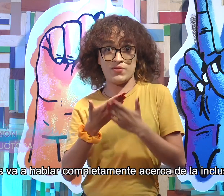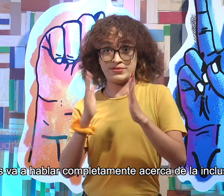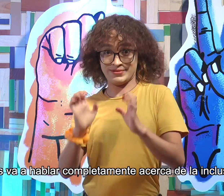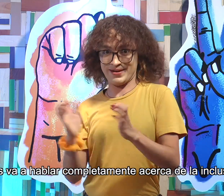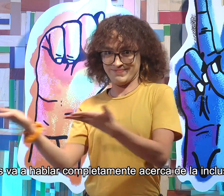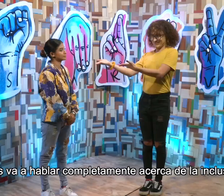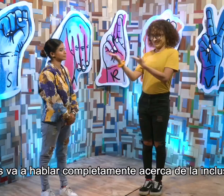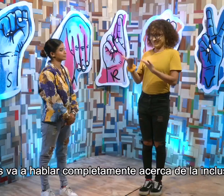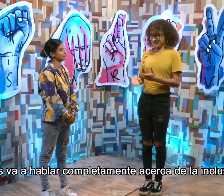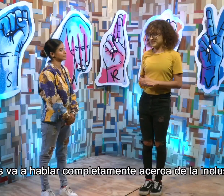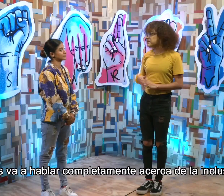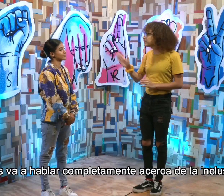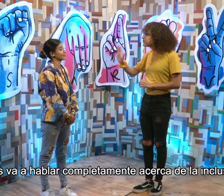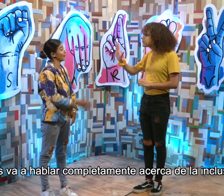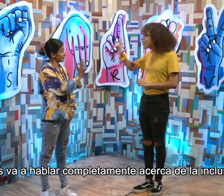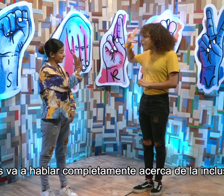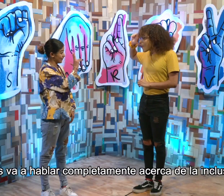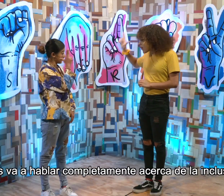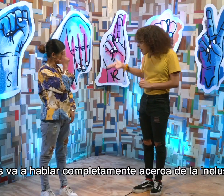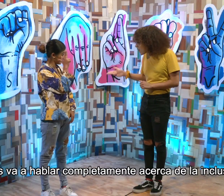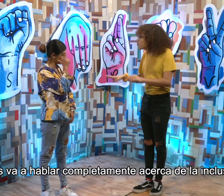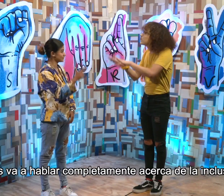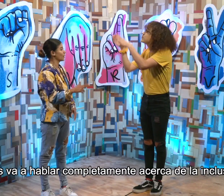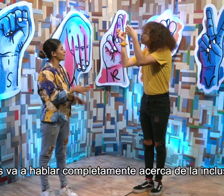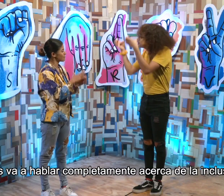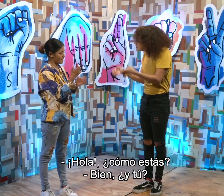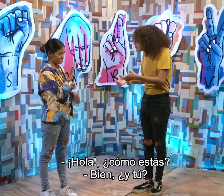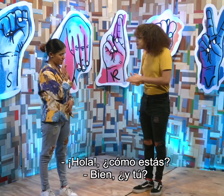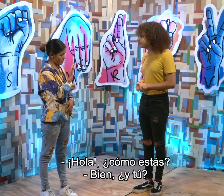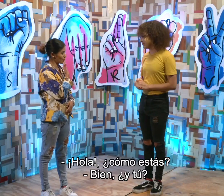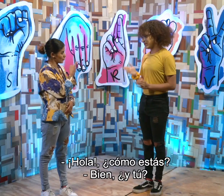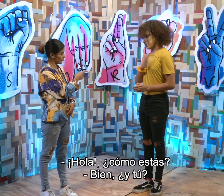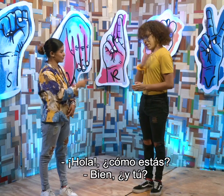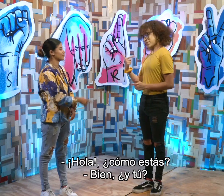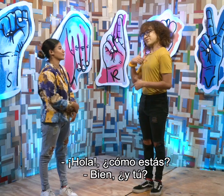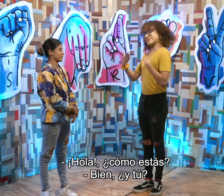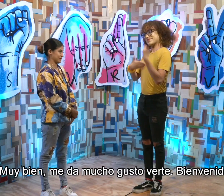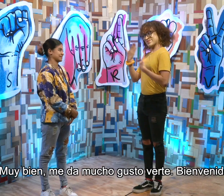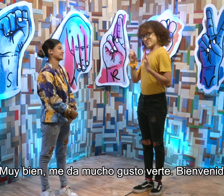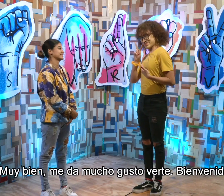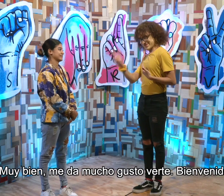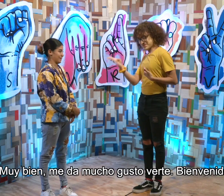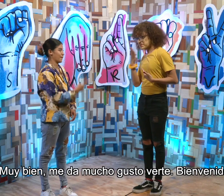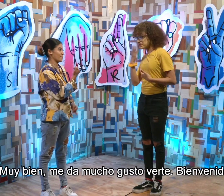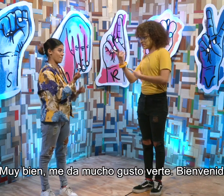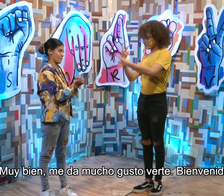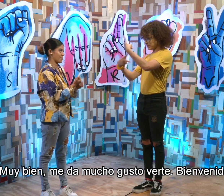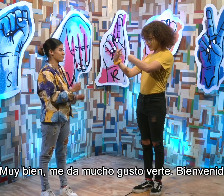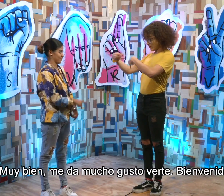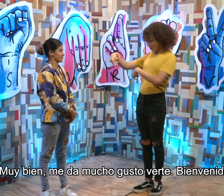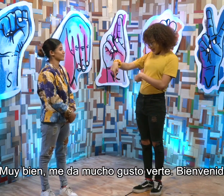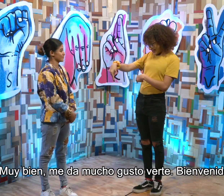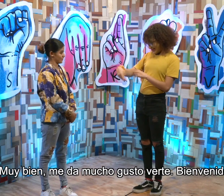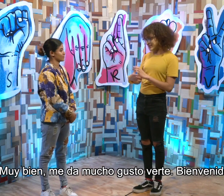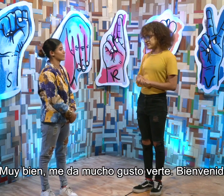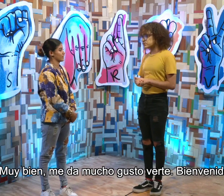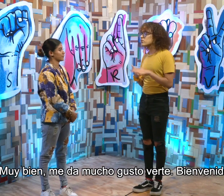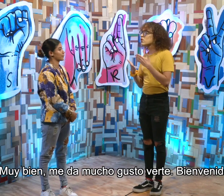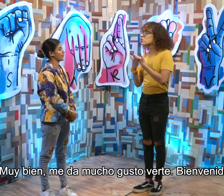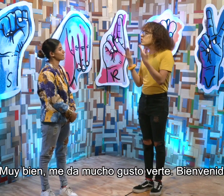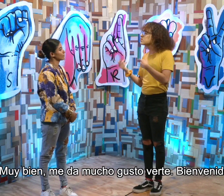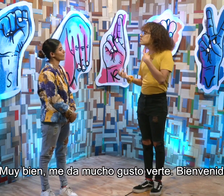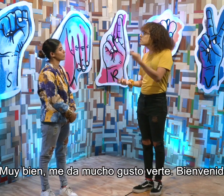Nos va a hablar completamente acerca de la inclusión. ¡Hola! ¿Bien y tú? ¿Cómo estás? Muy bien. Me da mucho gusto verte.